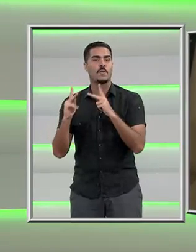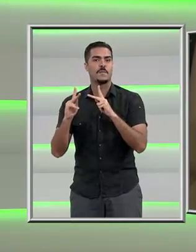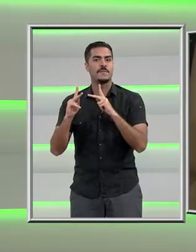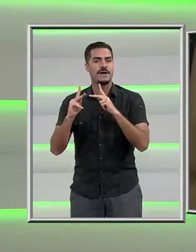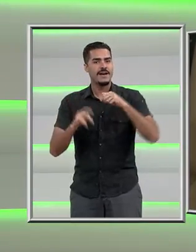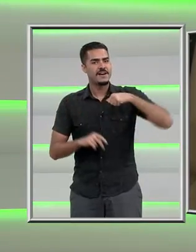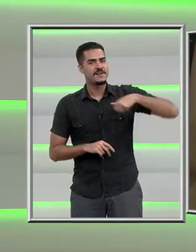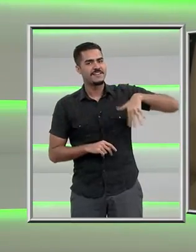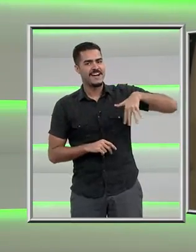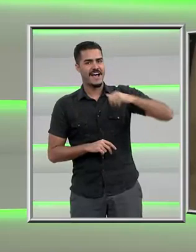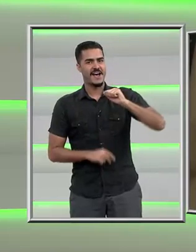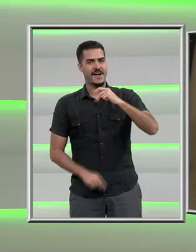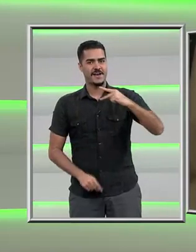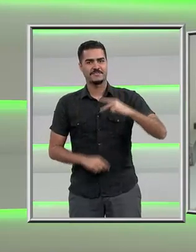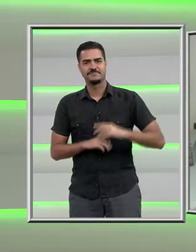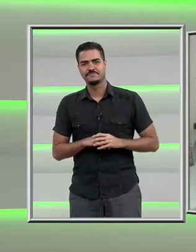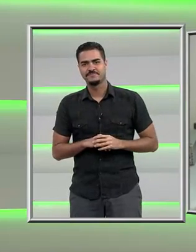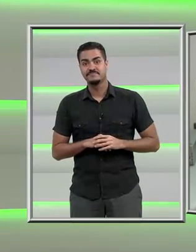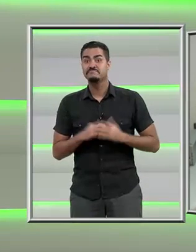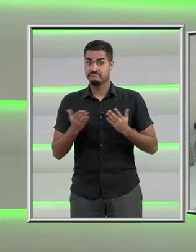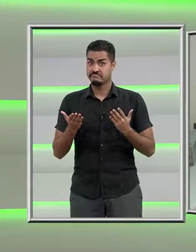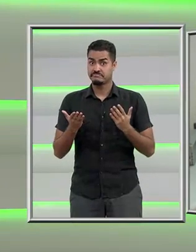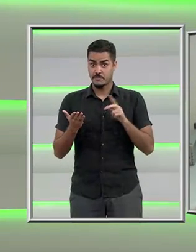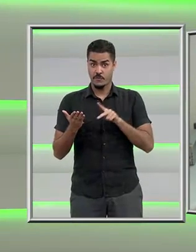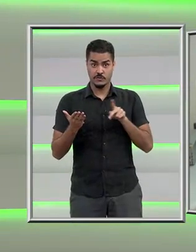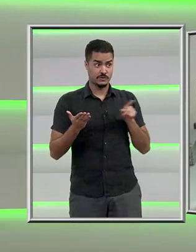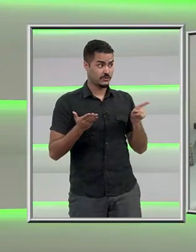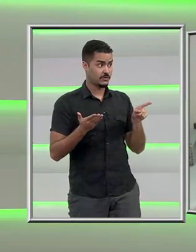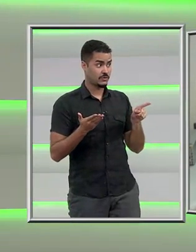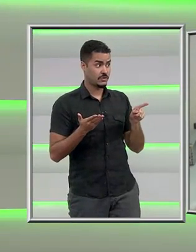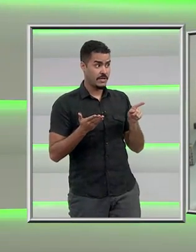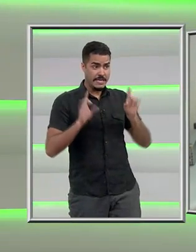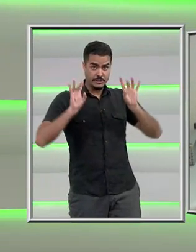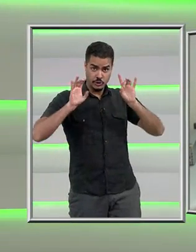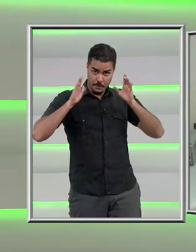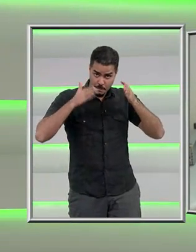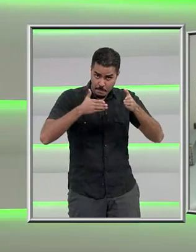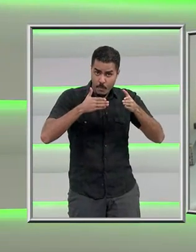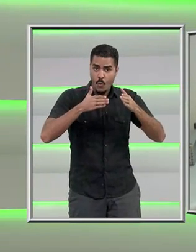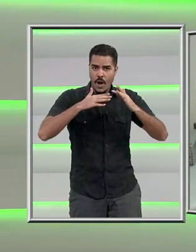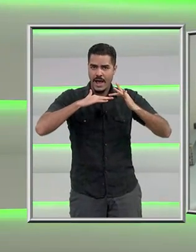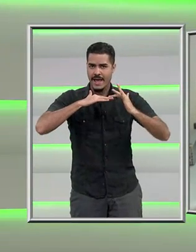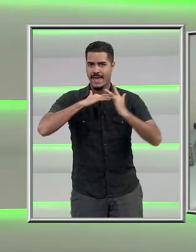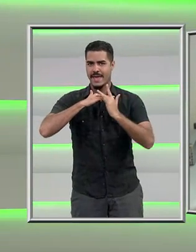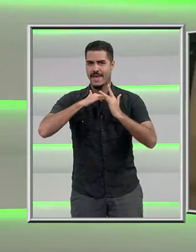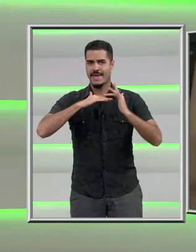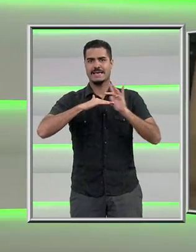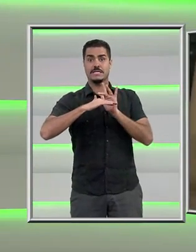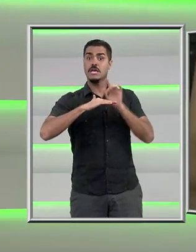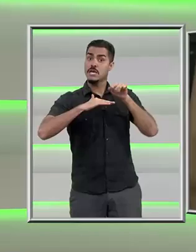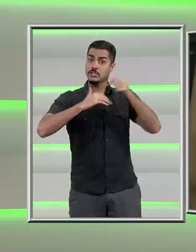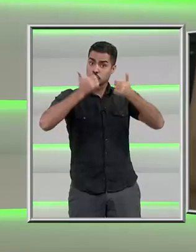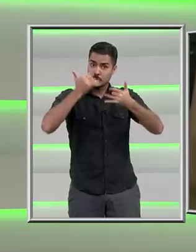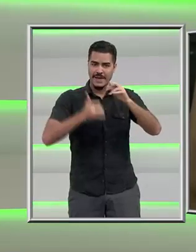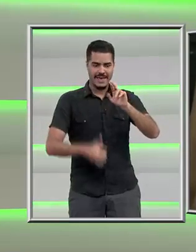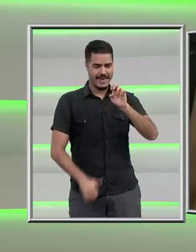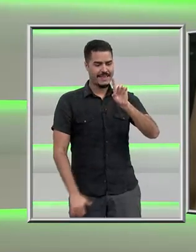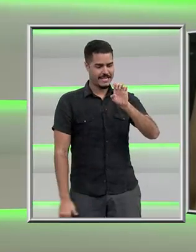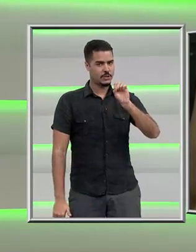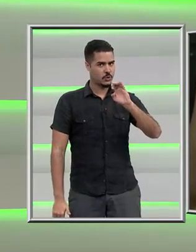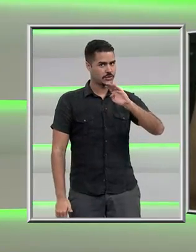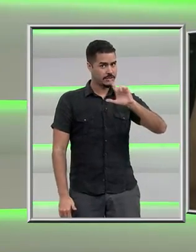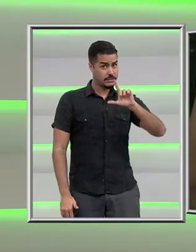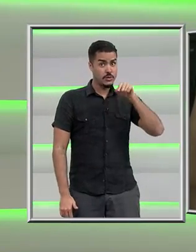pelo próprio aplicativo. Para este professor especialista em redes sociais, é justamente essa